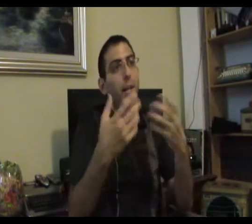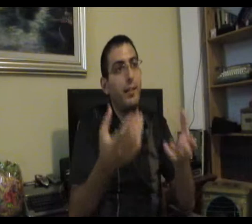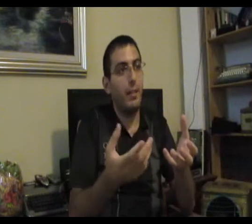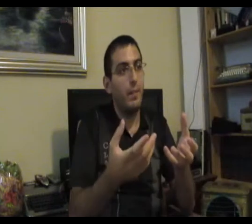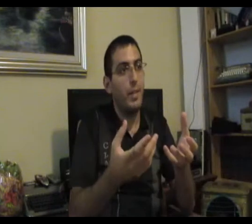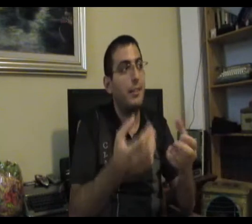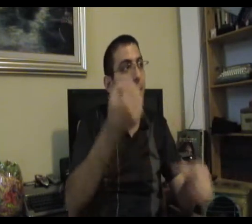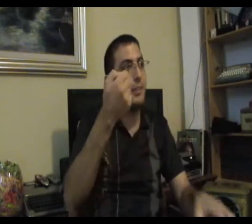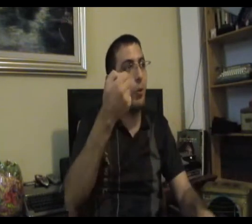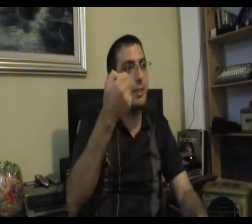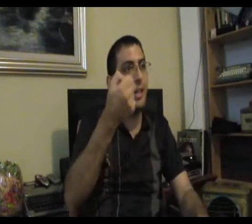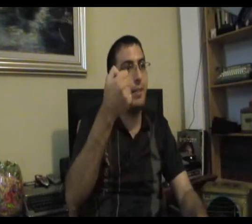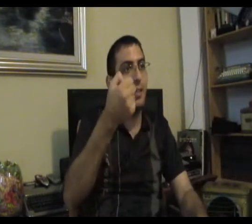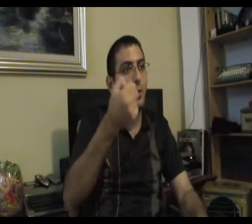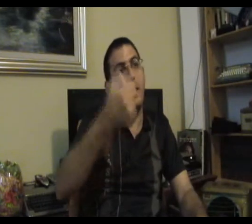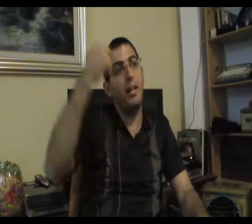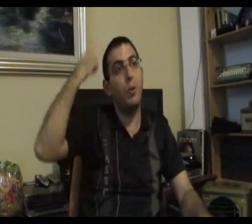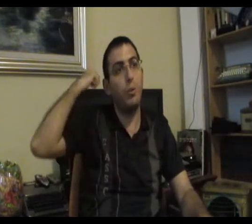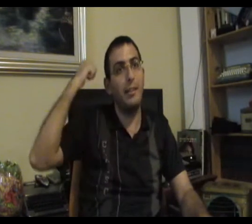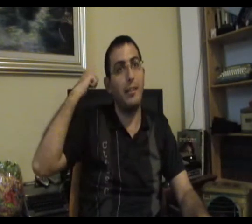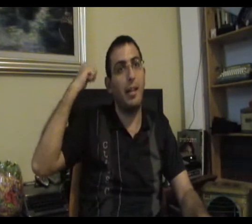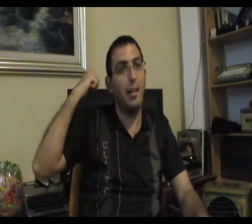מגדיר אתה בעצם חוזר לדת הכוח לנקודת ההתחלה